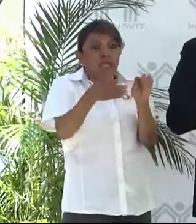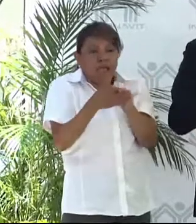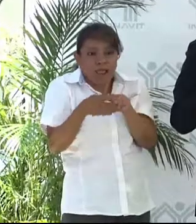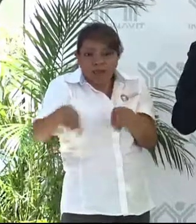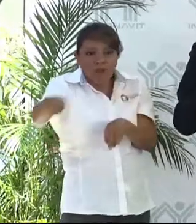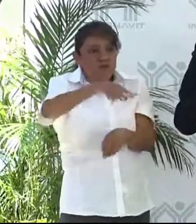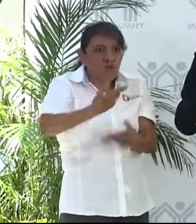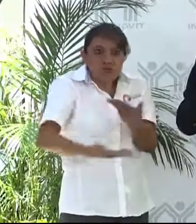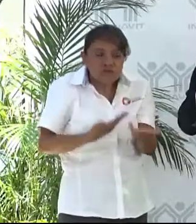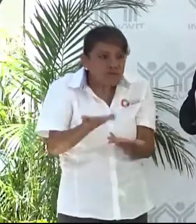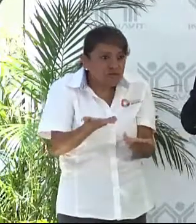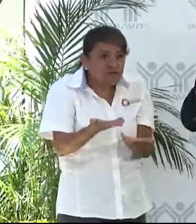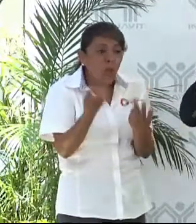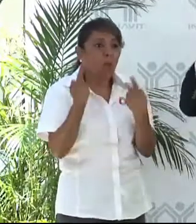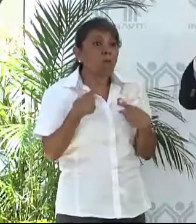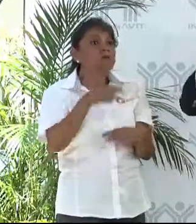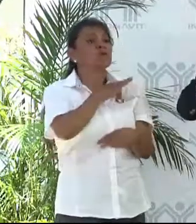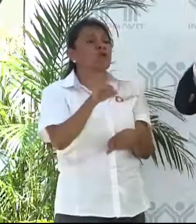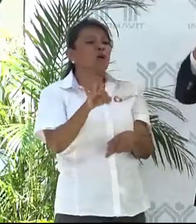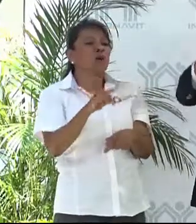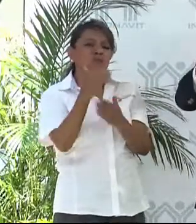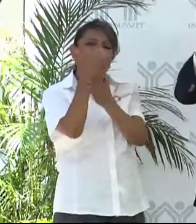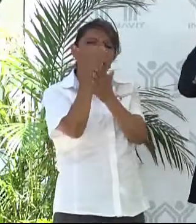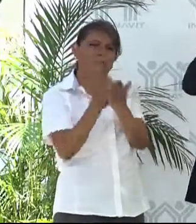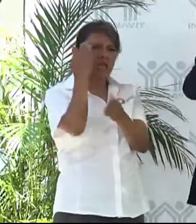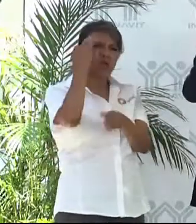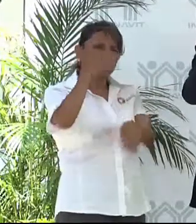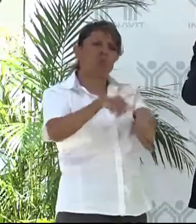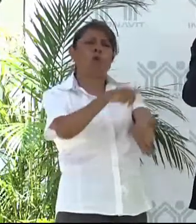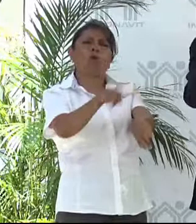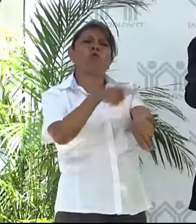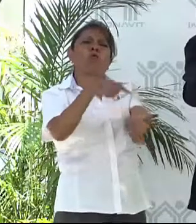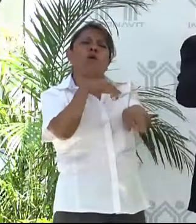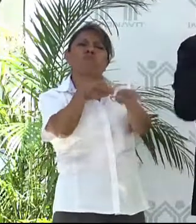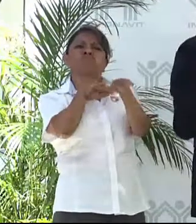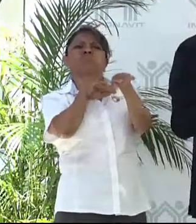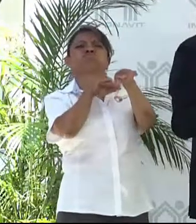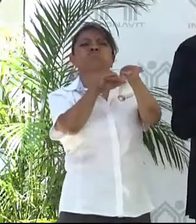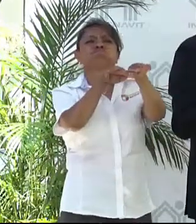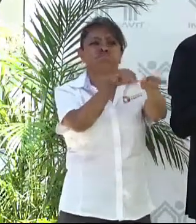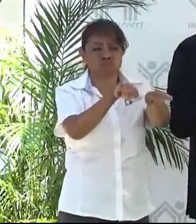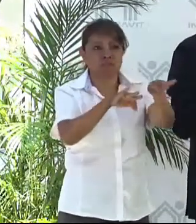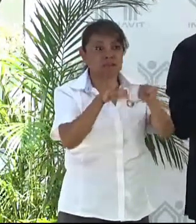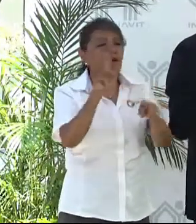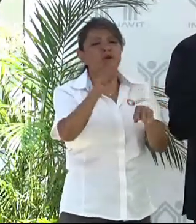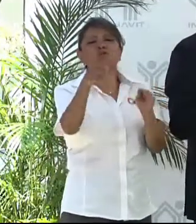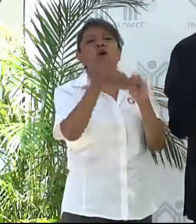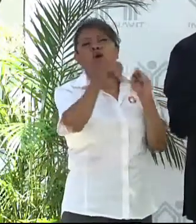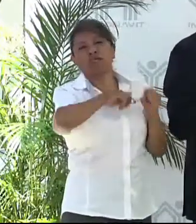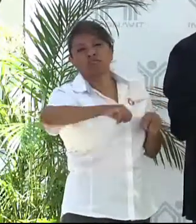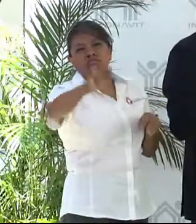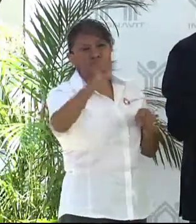y que la gente ocupe menos tiempo para llegar a su destino laboral y pueda regresar en menos tiempo